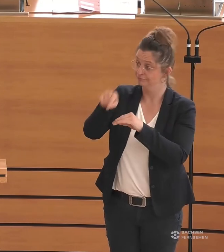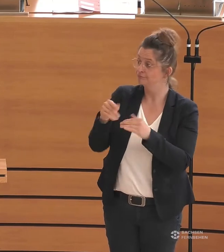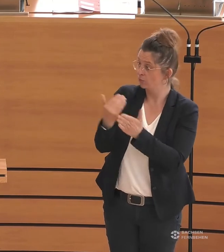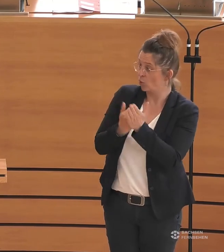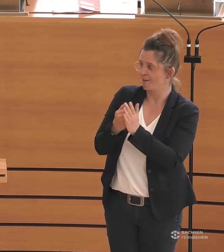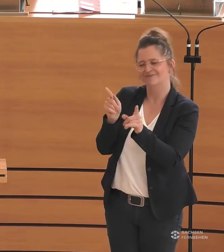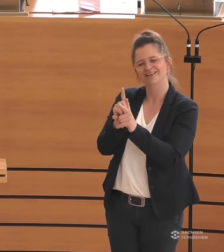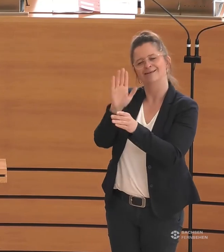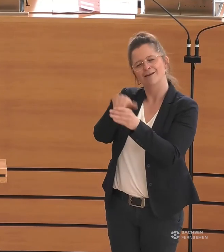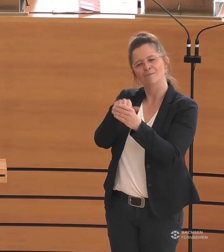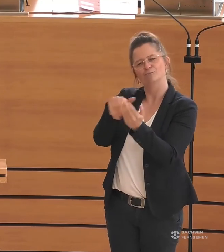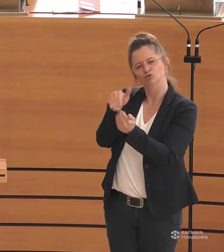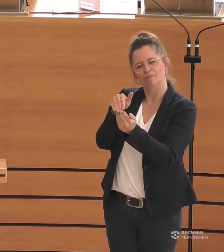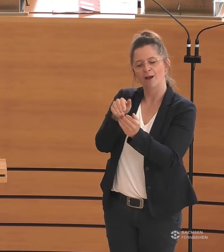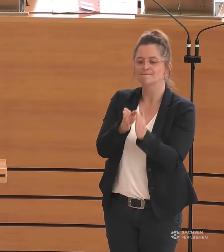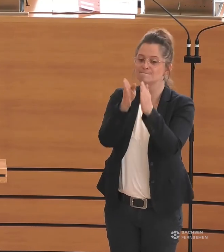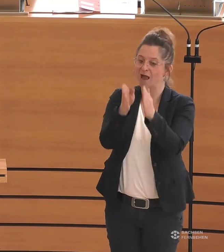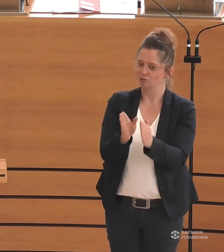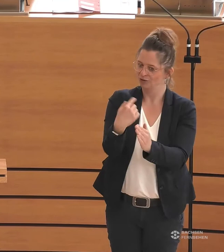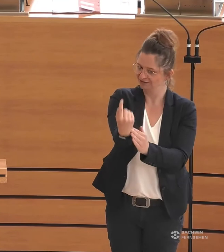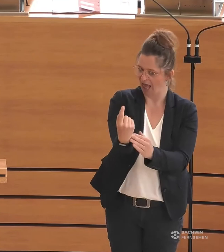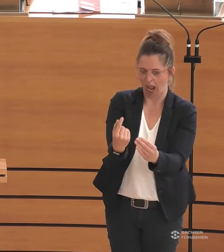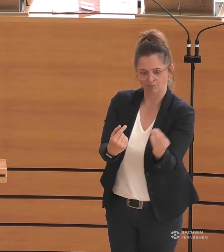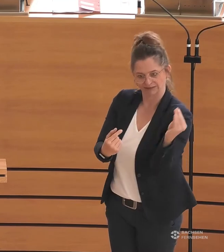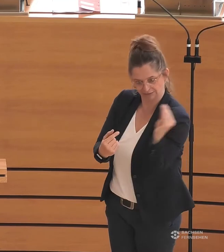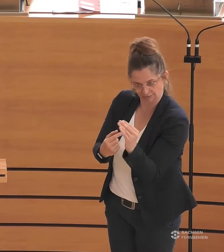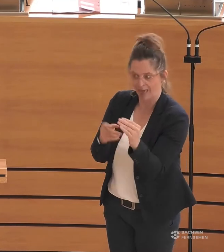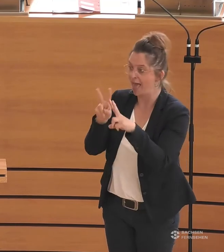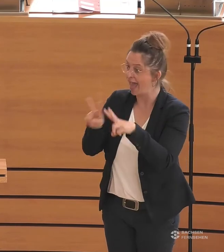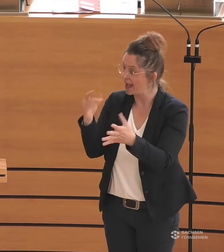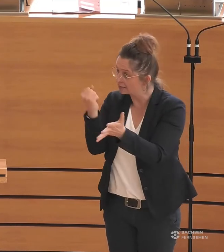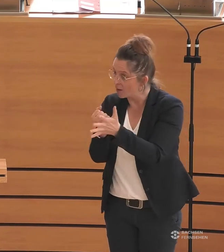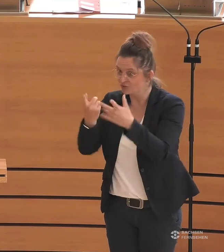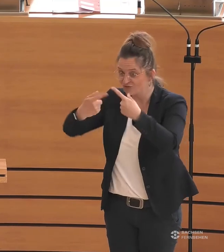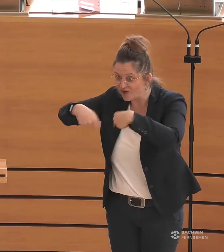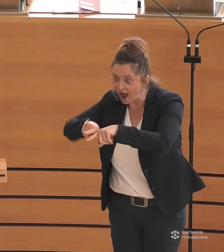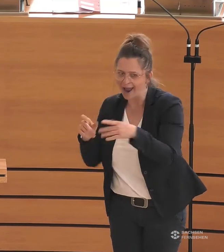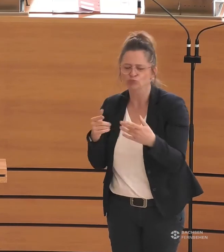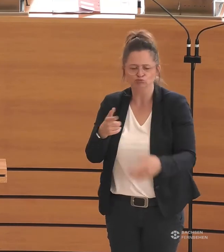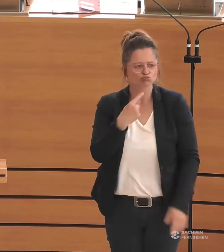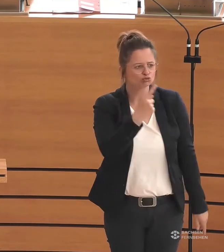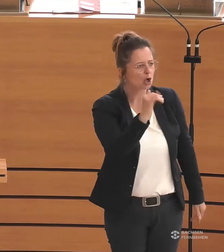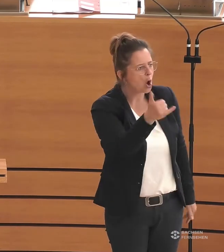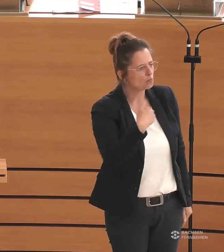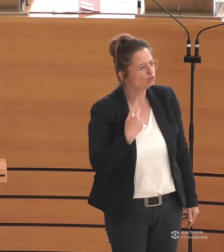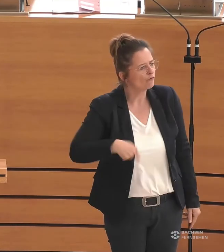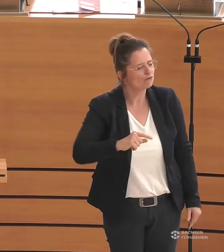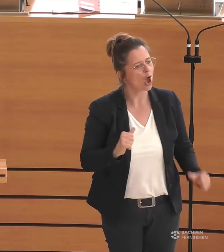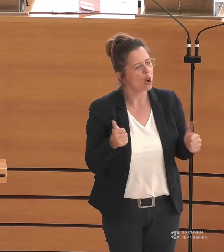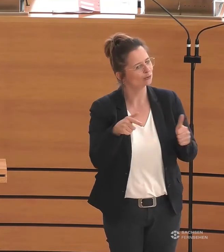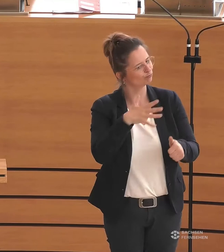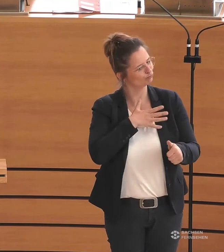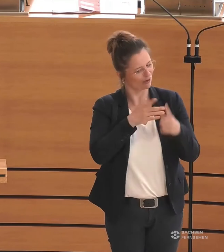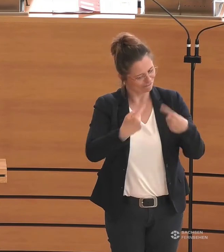eine Mischung ist aus persönlichen Impulsen von Menschen, von Ehrenamtlichen, von Vereinen, die sagen, wir haben Lust, unseren Verein